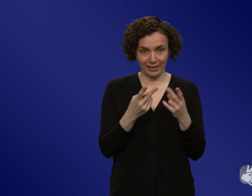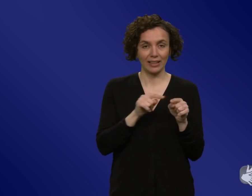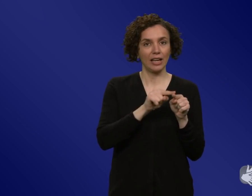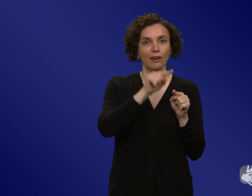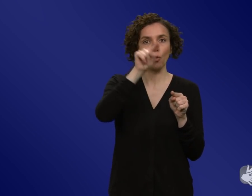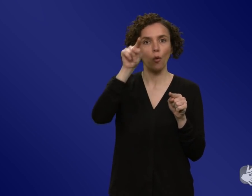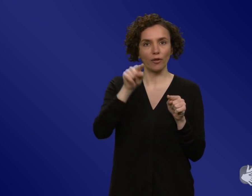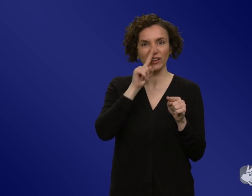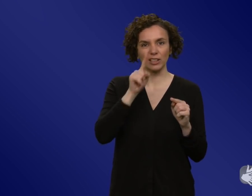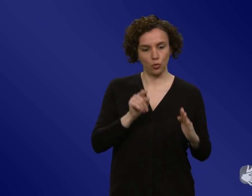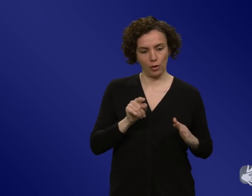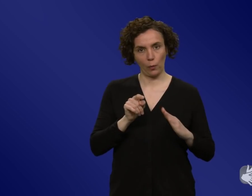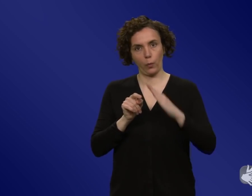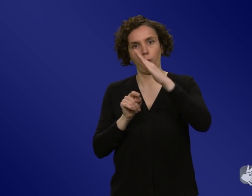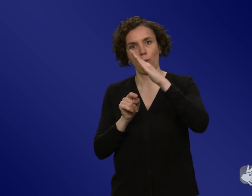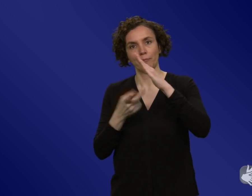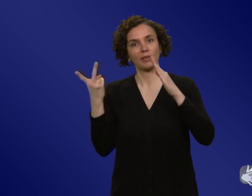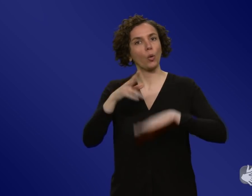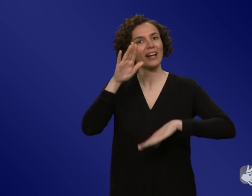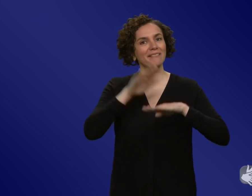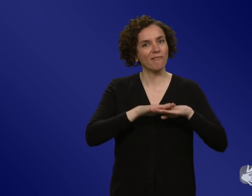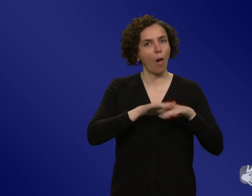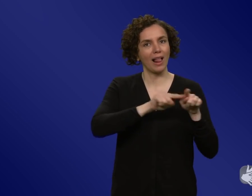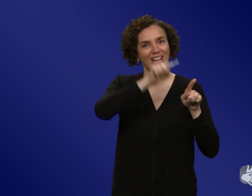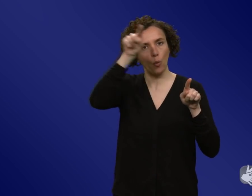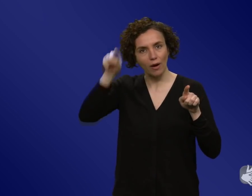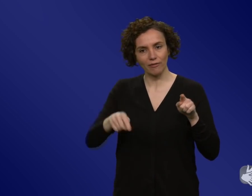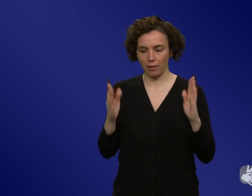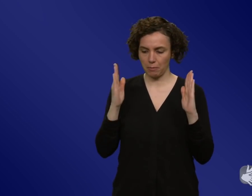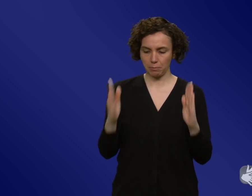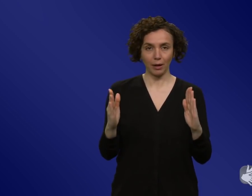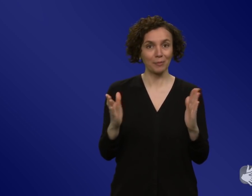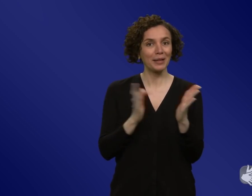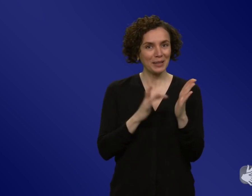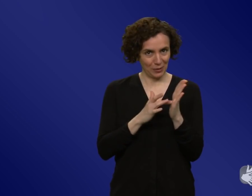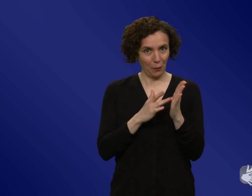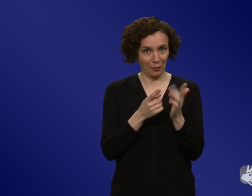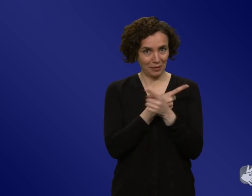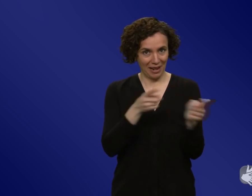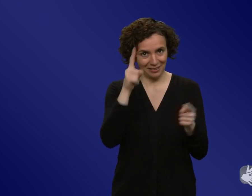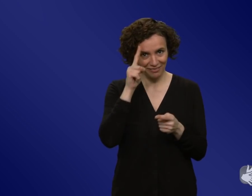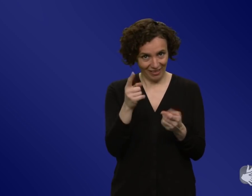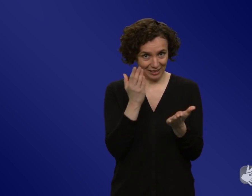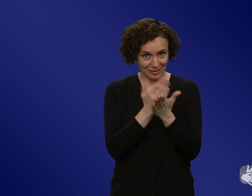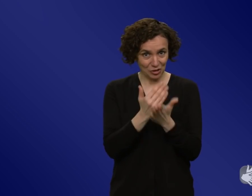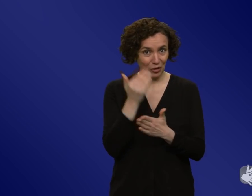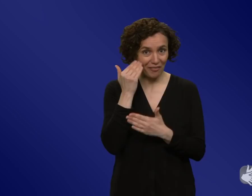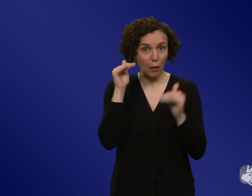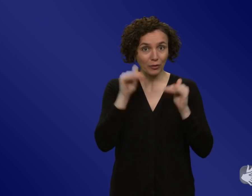wenn man ganze Kurven zeigt, nämlich wir wissen ja jetzt nun aus der Erfahrung, eine Welle steigt an, aber sie fällt auch wieder ab einem